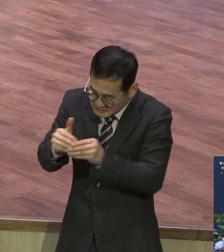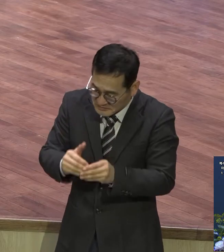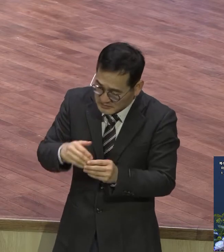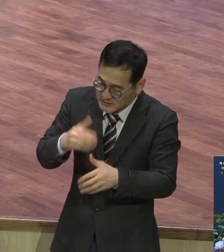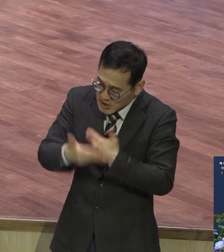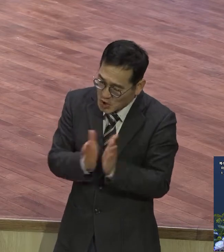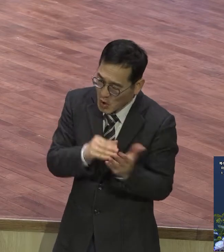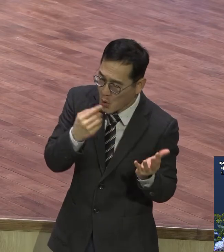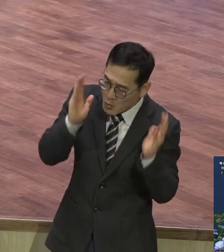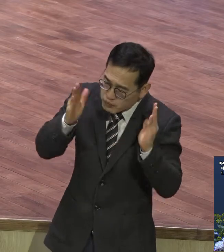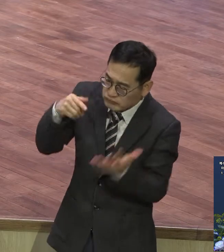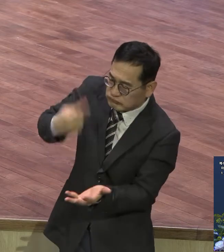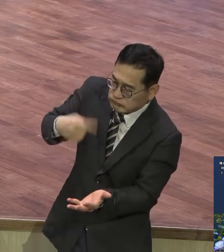압니까 신천지도 모르고